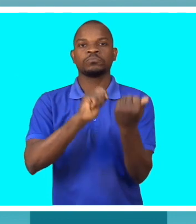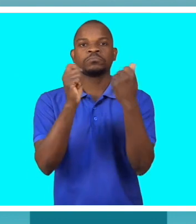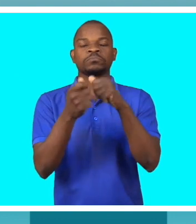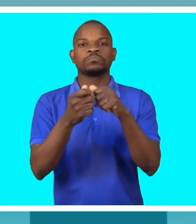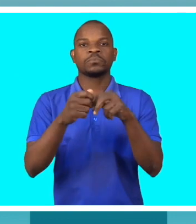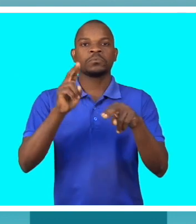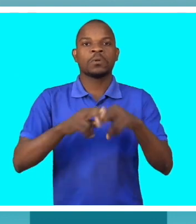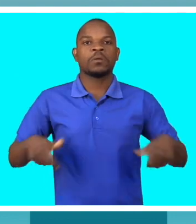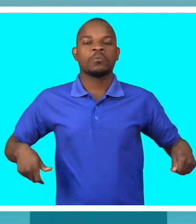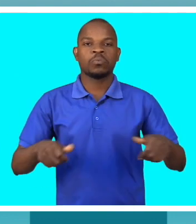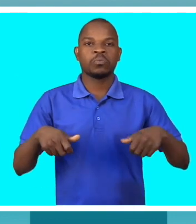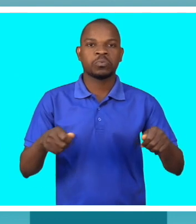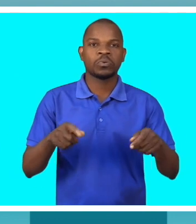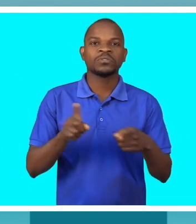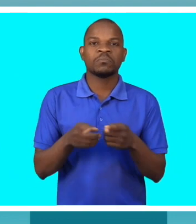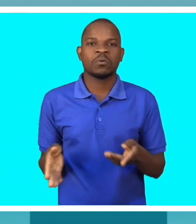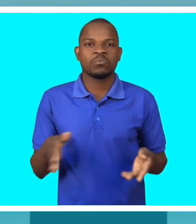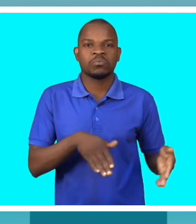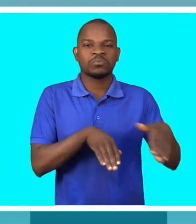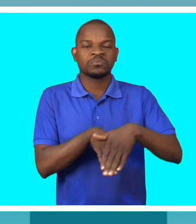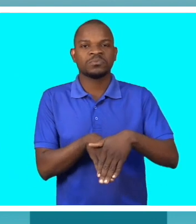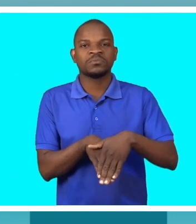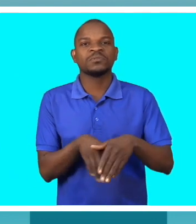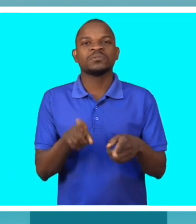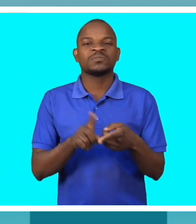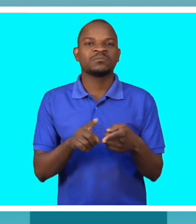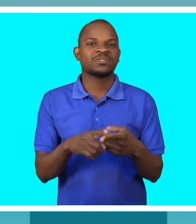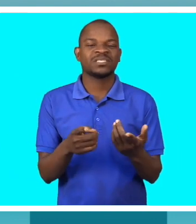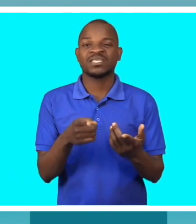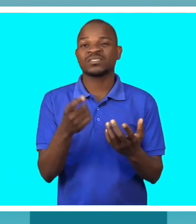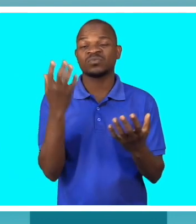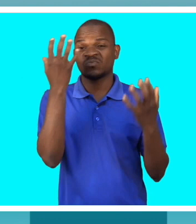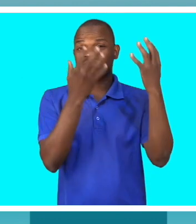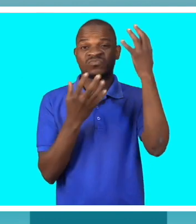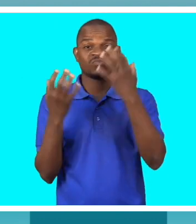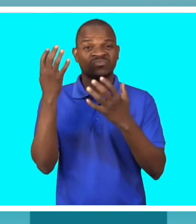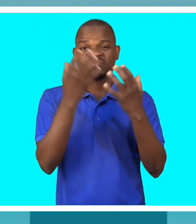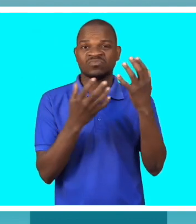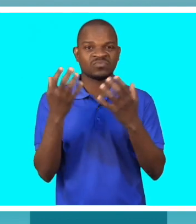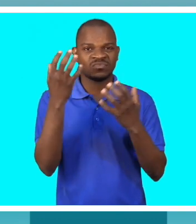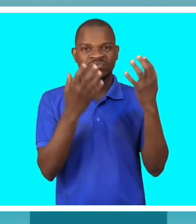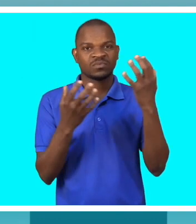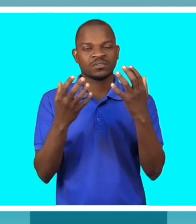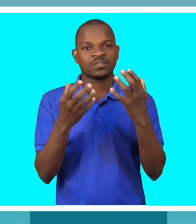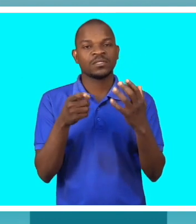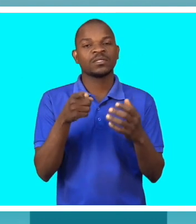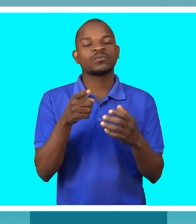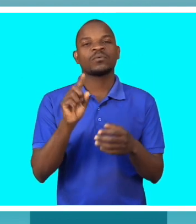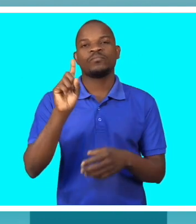algalha. Como é que eu vou gerir isso? Então essa confusão, esse desaranjo, este é o primeiro fator que vai